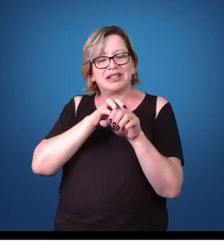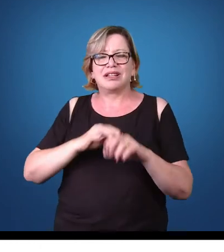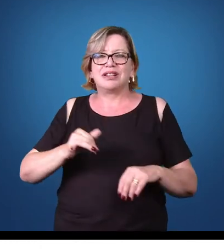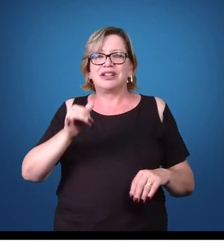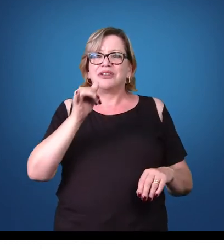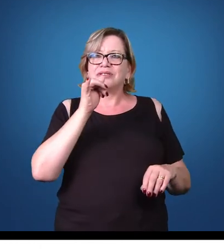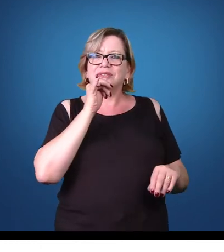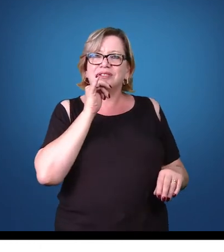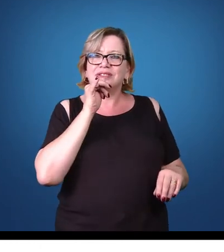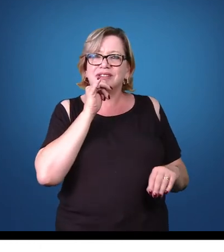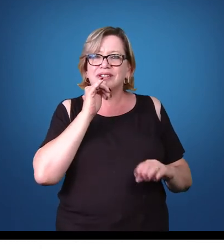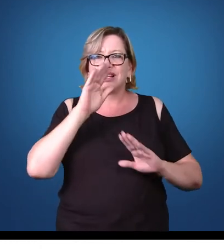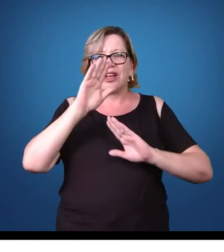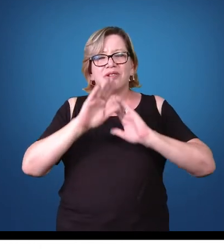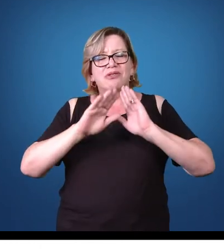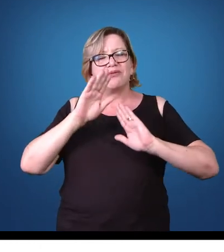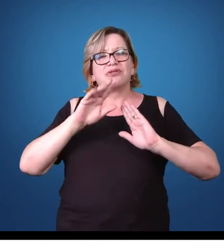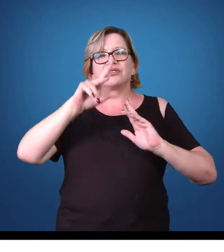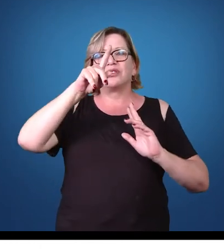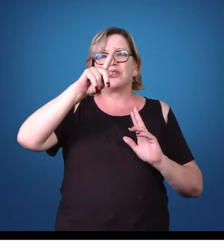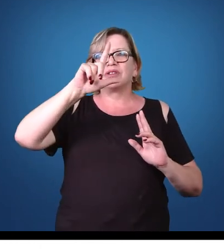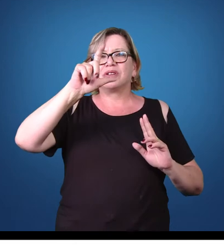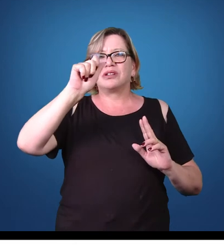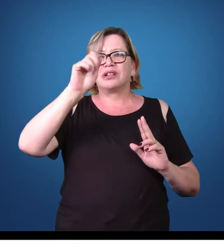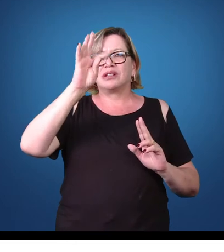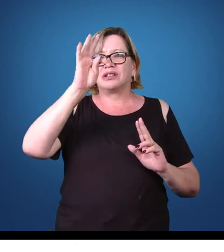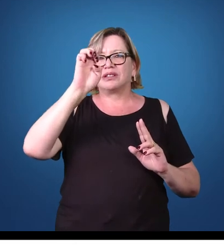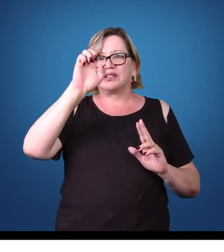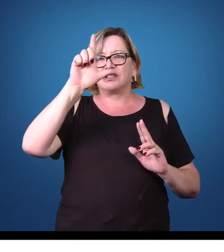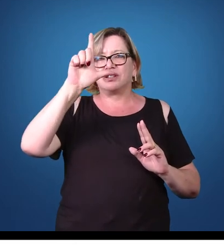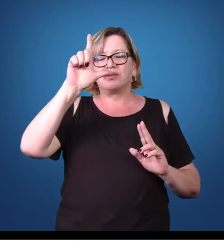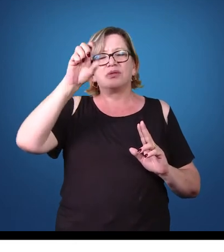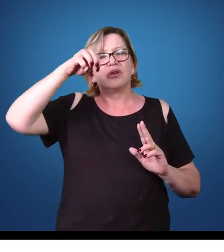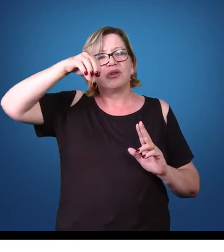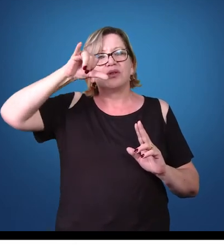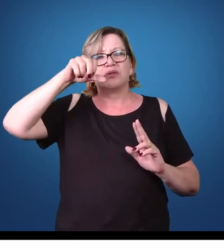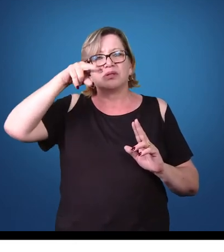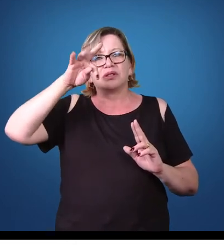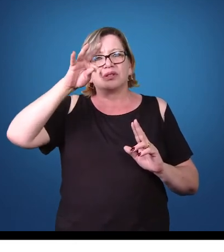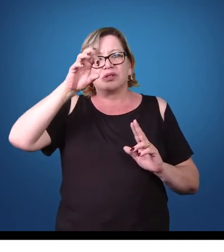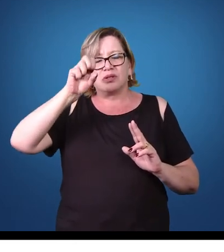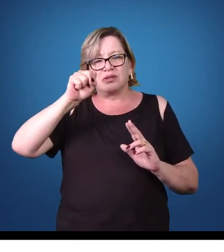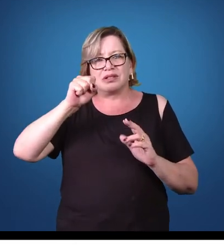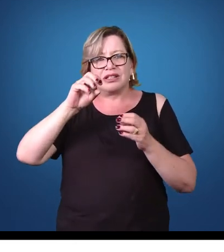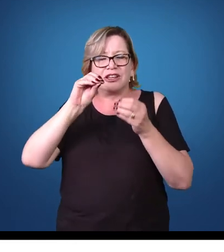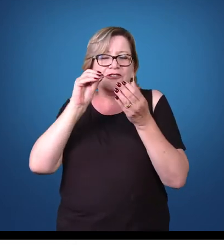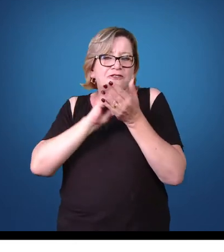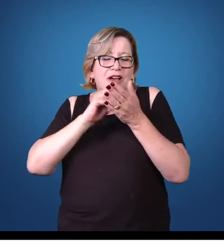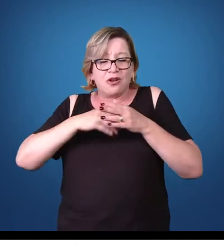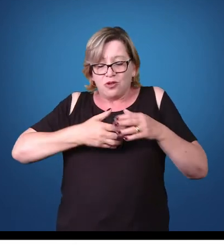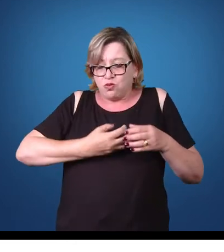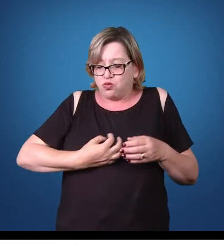exemplo, no caso, é o de alguns prateomintos que apresentam um sistema de história incompleto